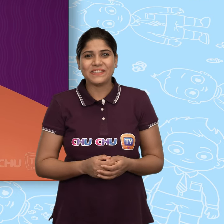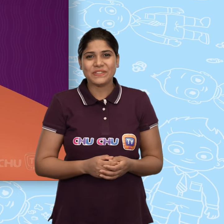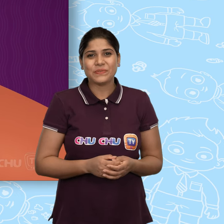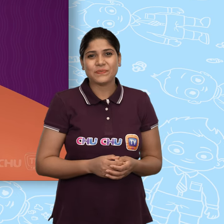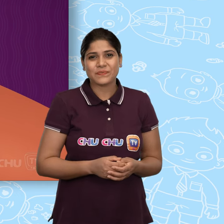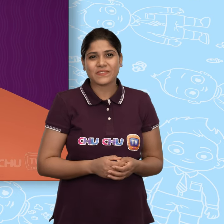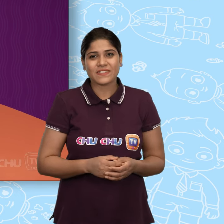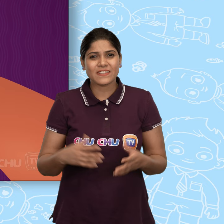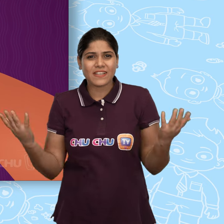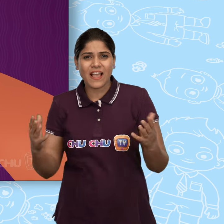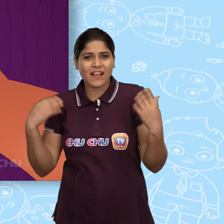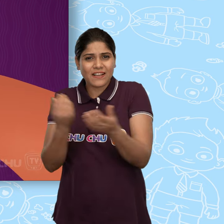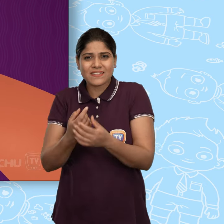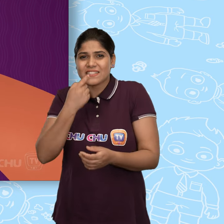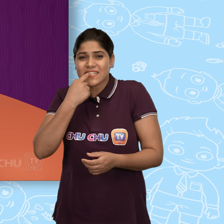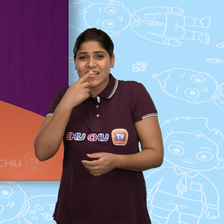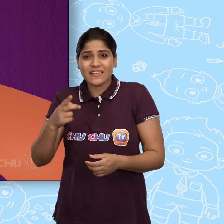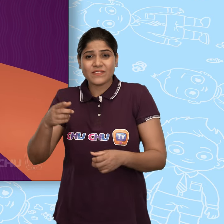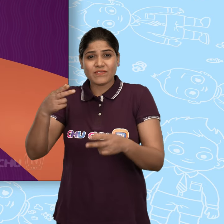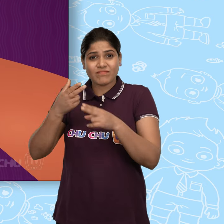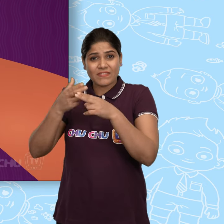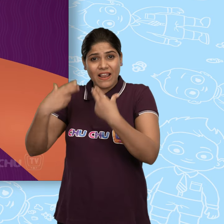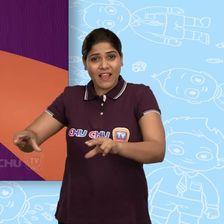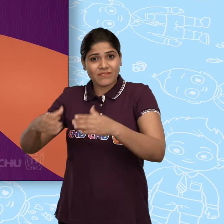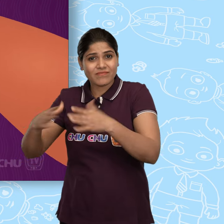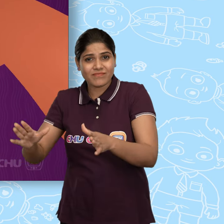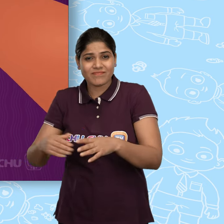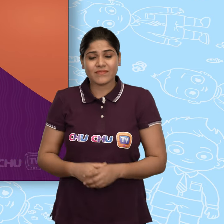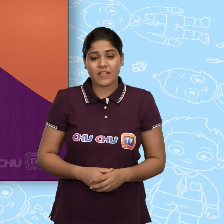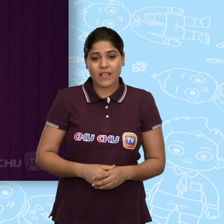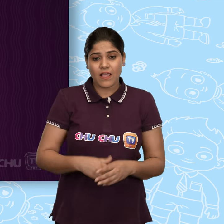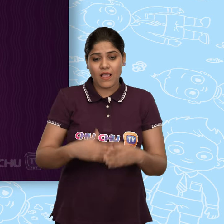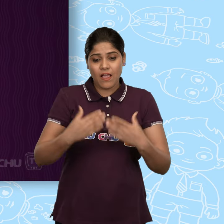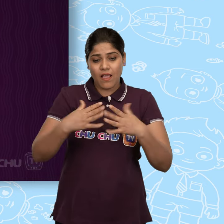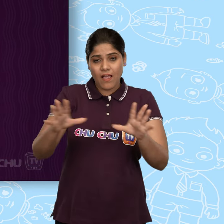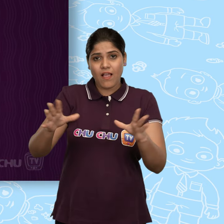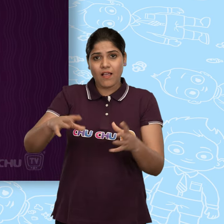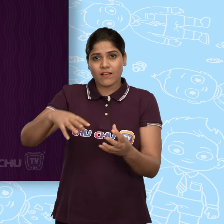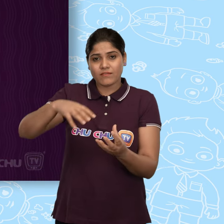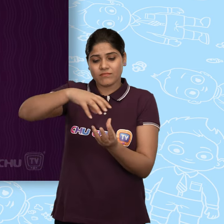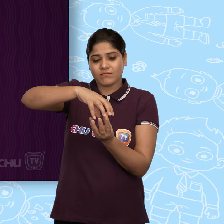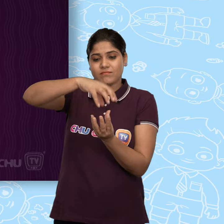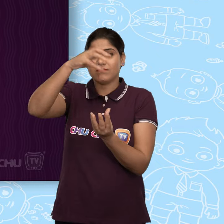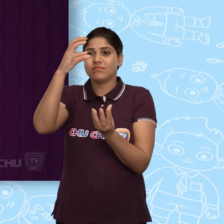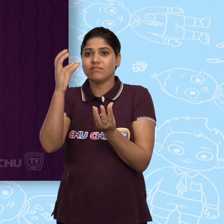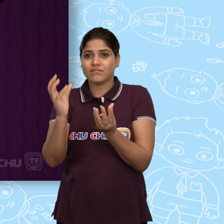क्या हम खोले सुफीद अंडा खोल जा खोल